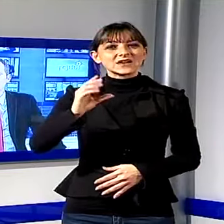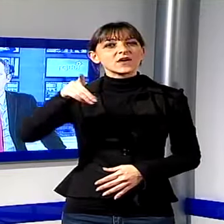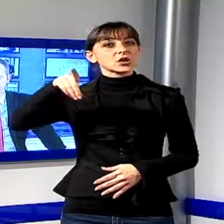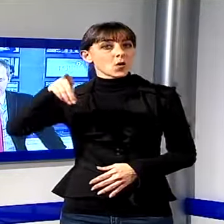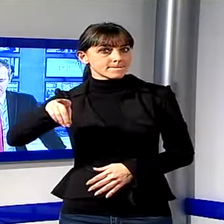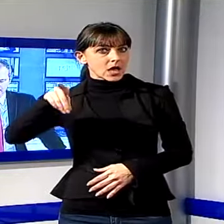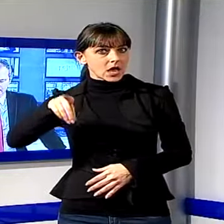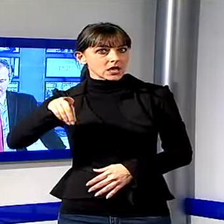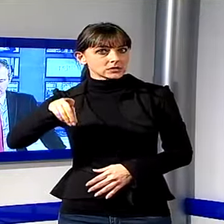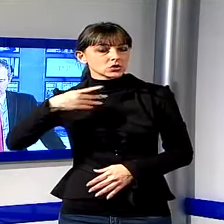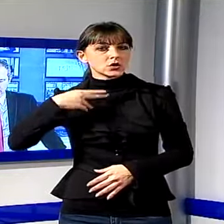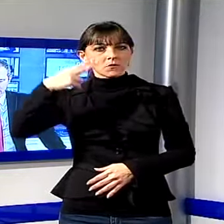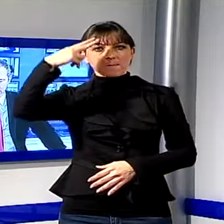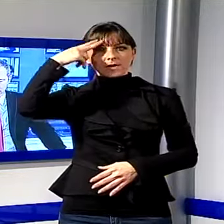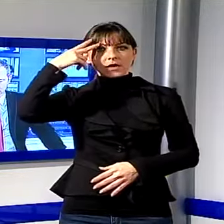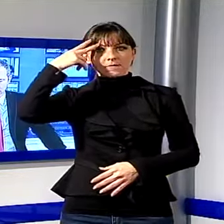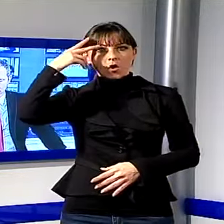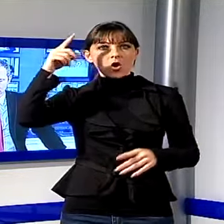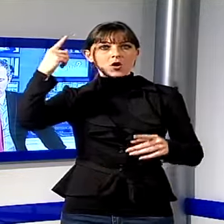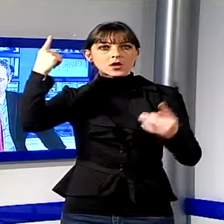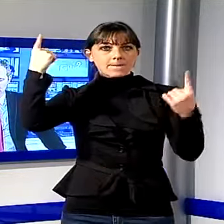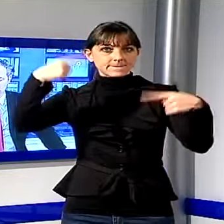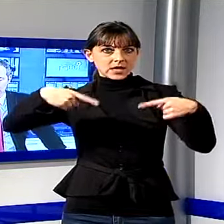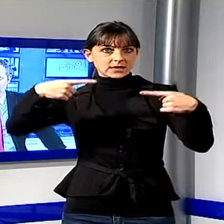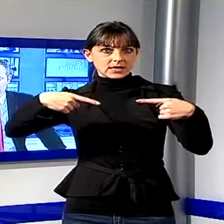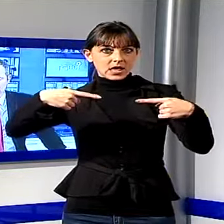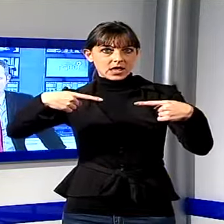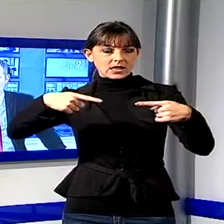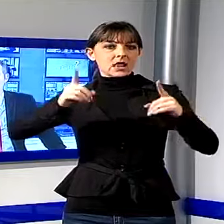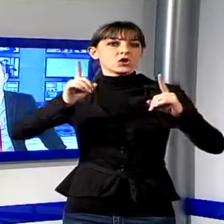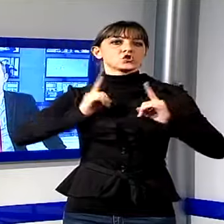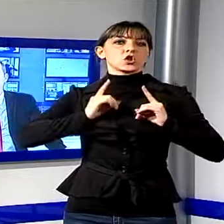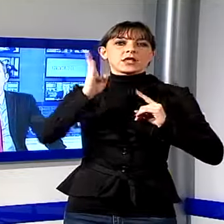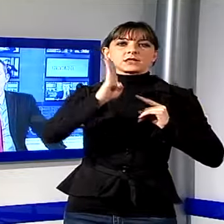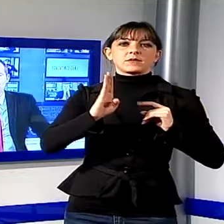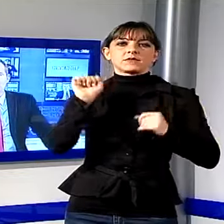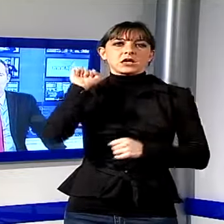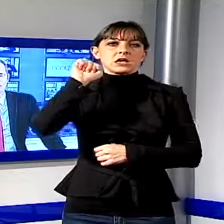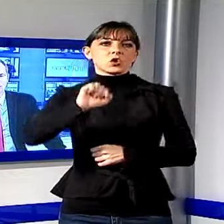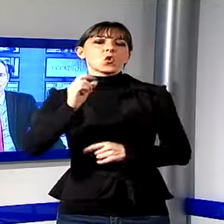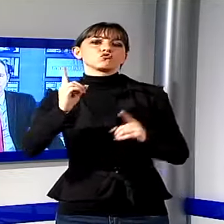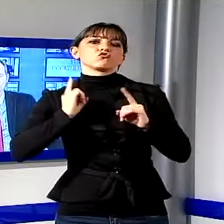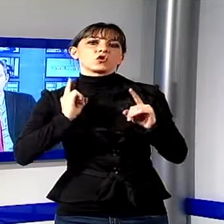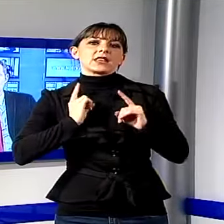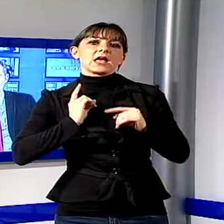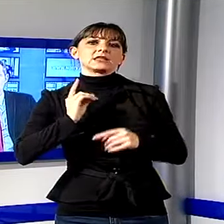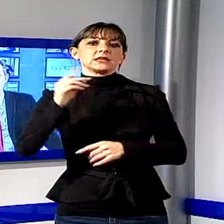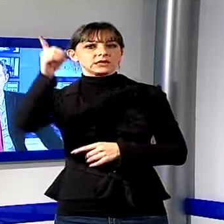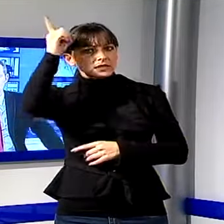truppe brasiliane e i soldati tedeschi sulle montagne in località Lame nel corso della Seconda Guerra Mondiale.